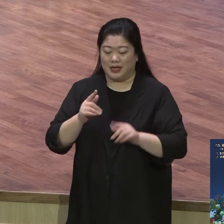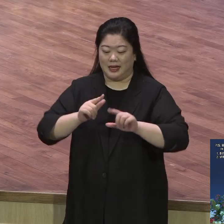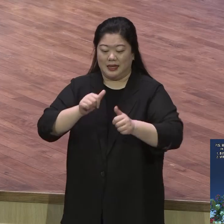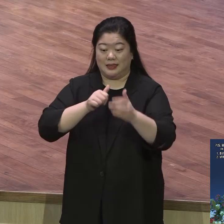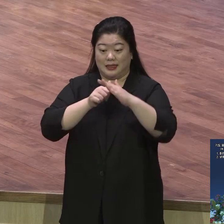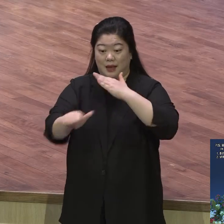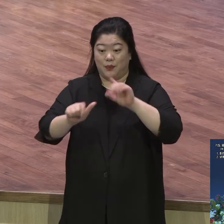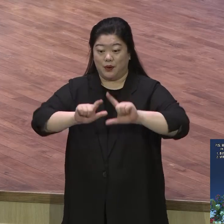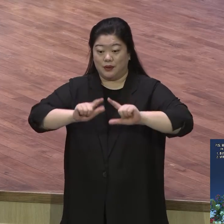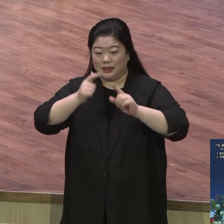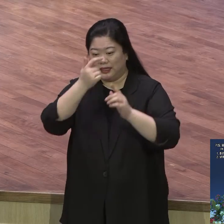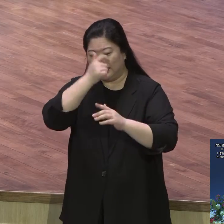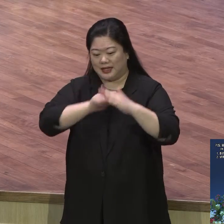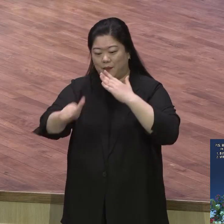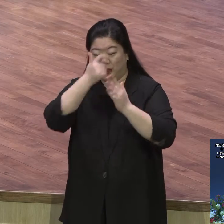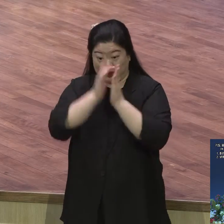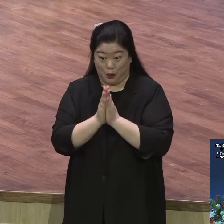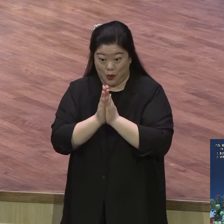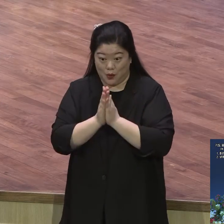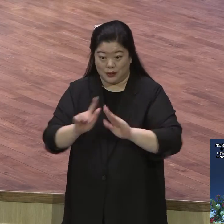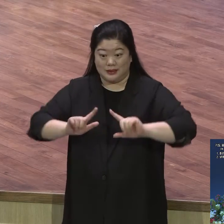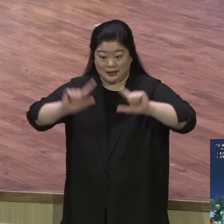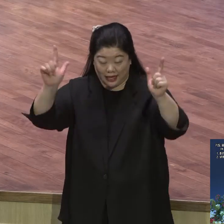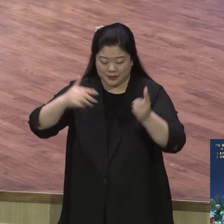기도 지난주 들은 말씀 에서 응답받았고 쫙